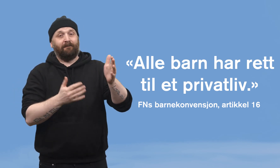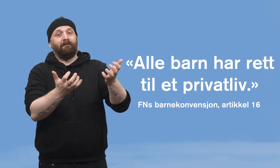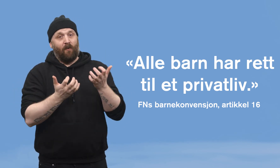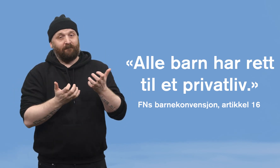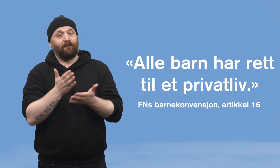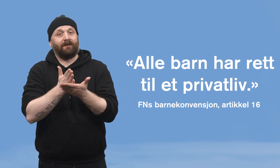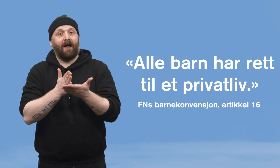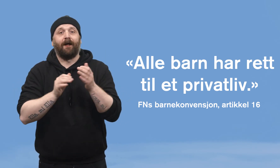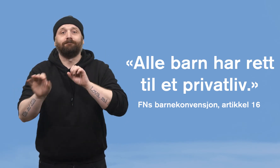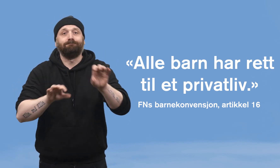dele bilder.